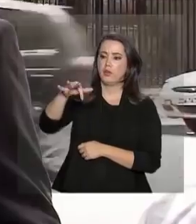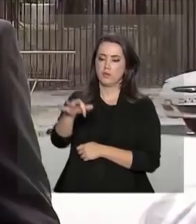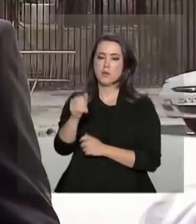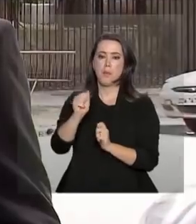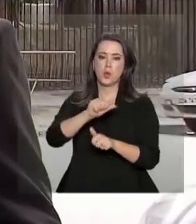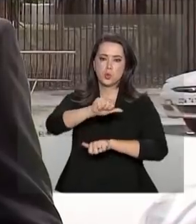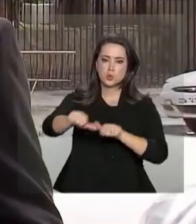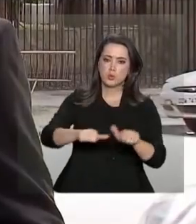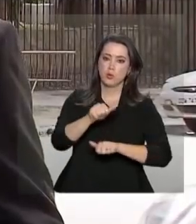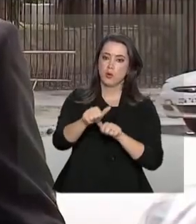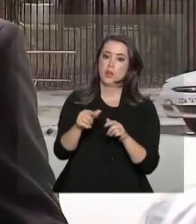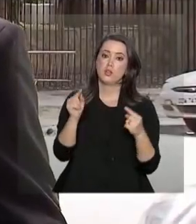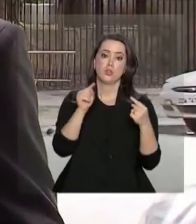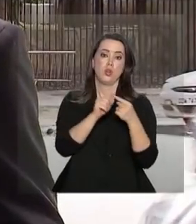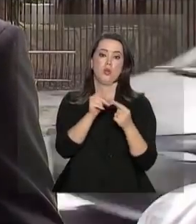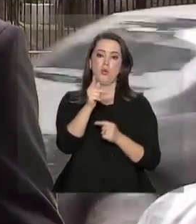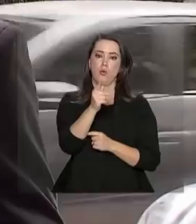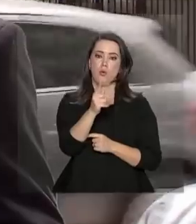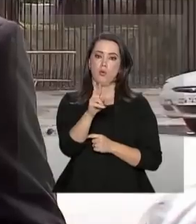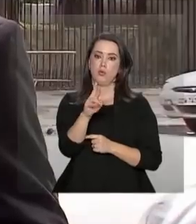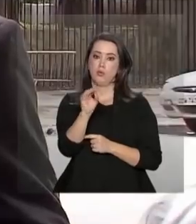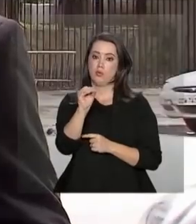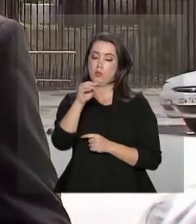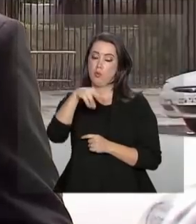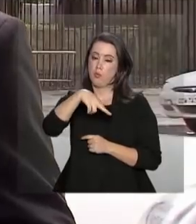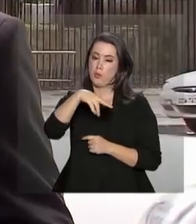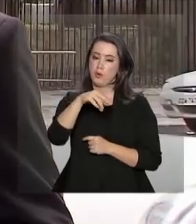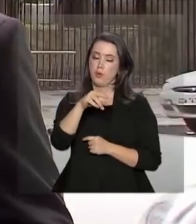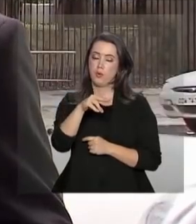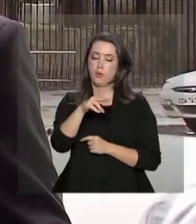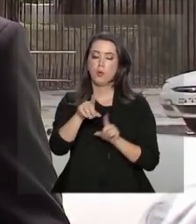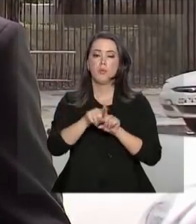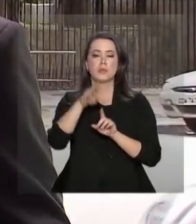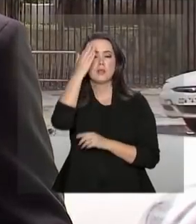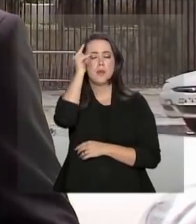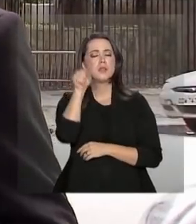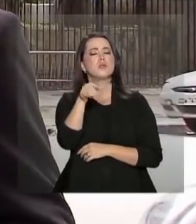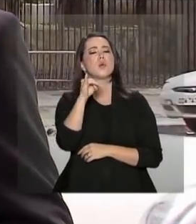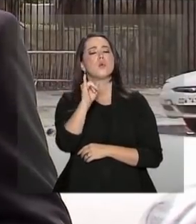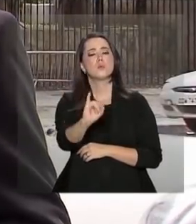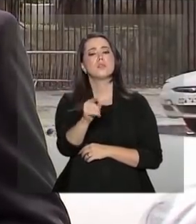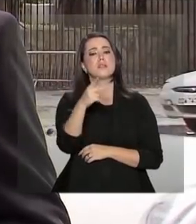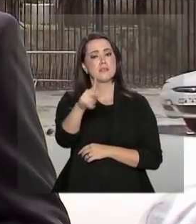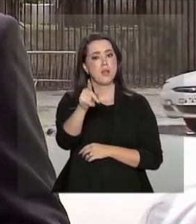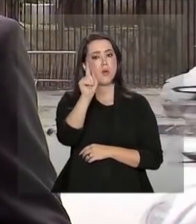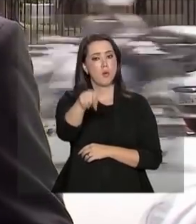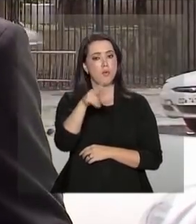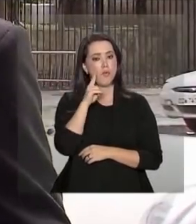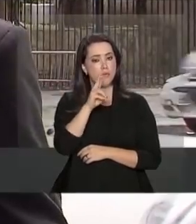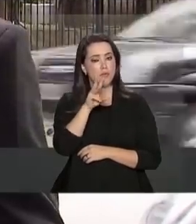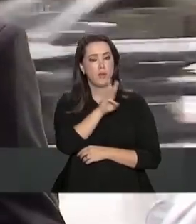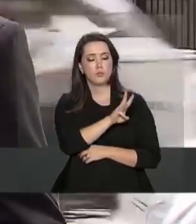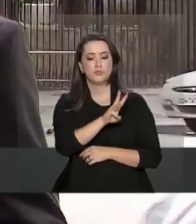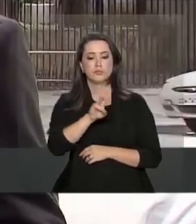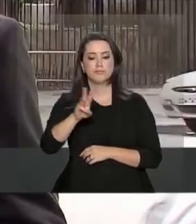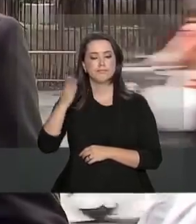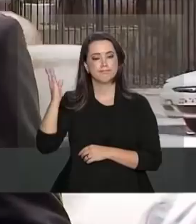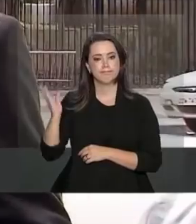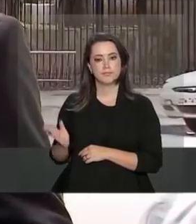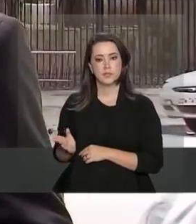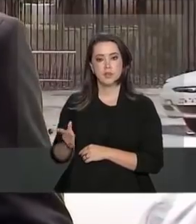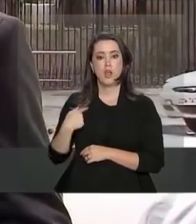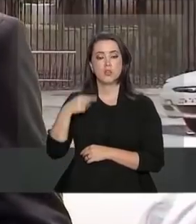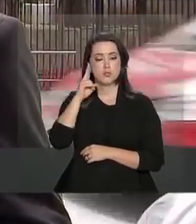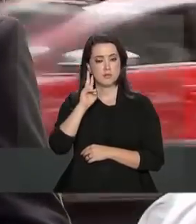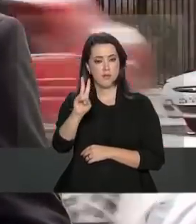Código de Defesa do Consumidor. Para saber se o seu aparelho está legalizado, basta consultar o site da agência no endereço www